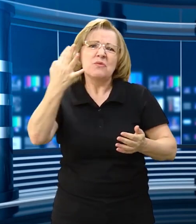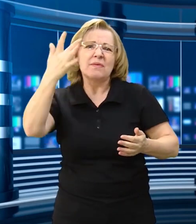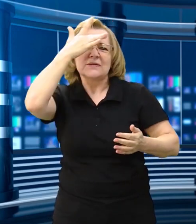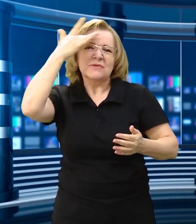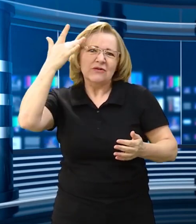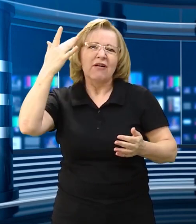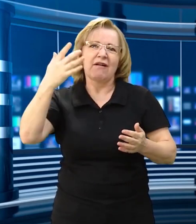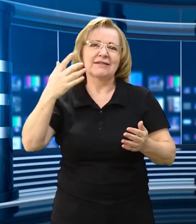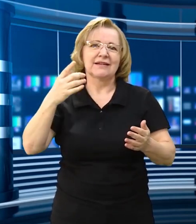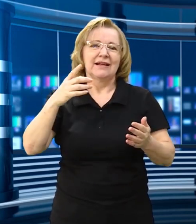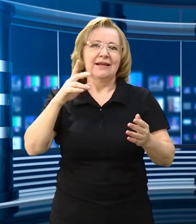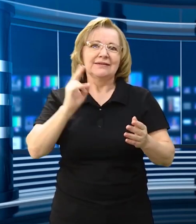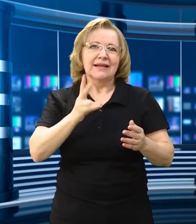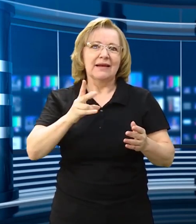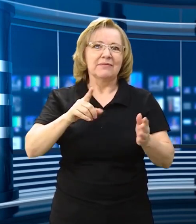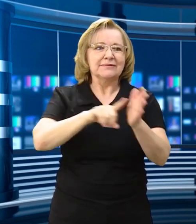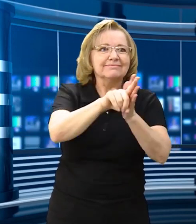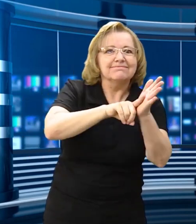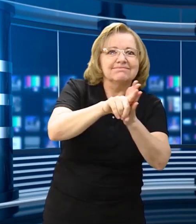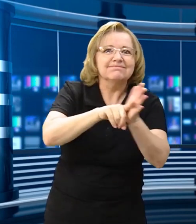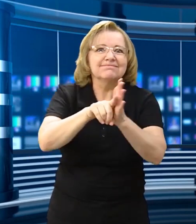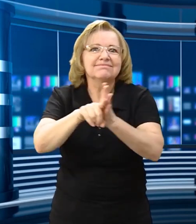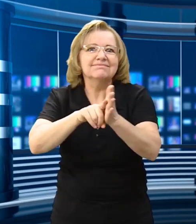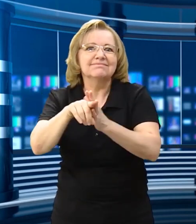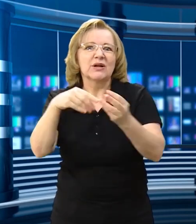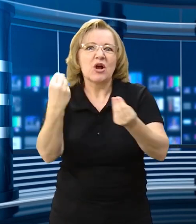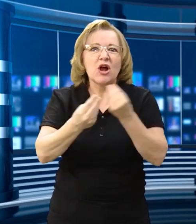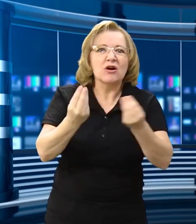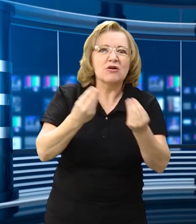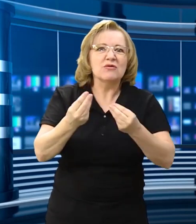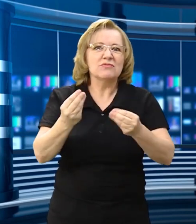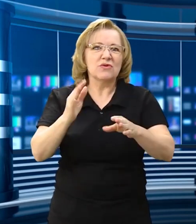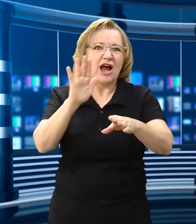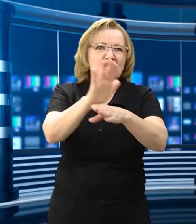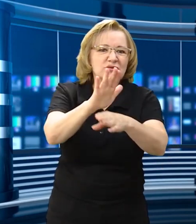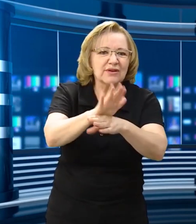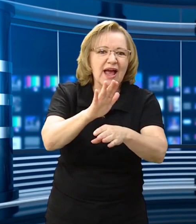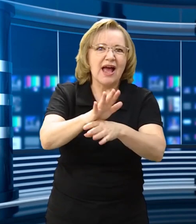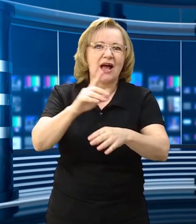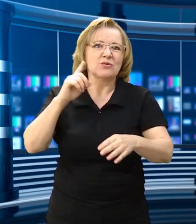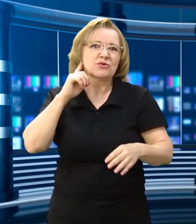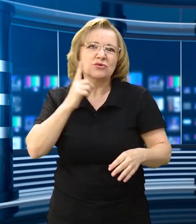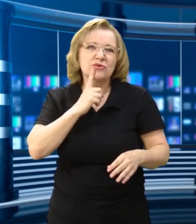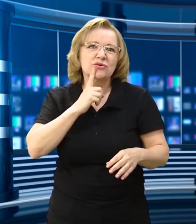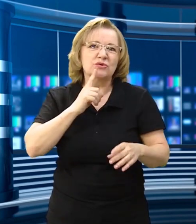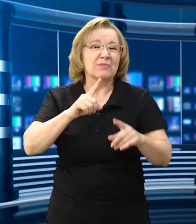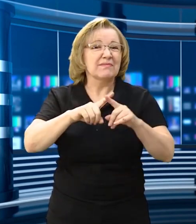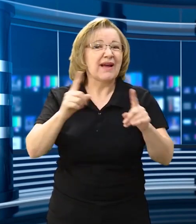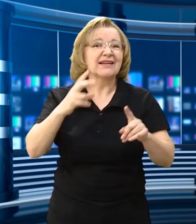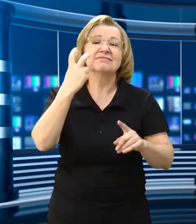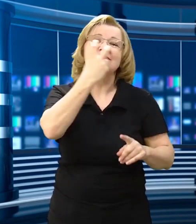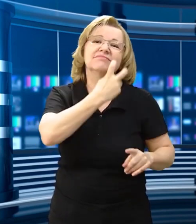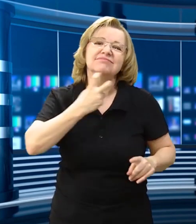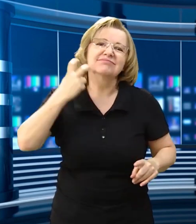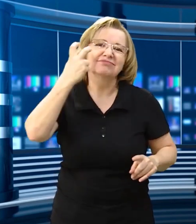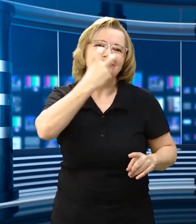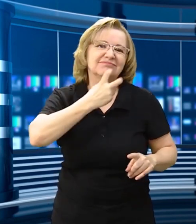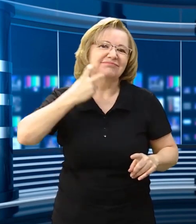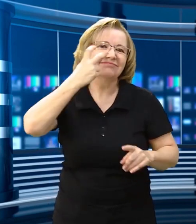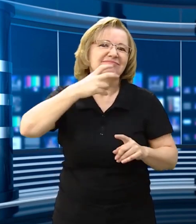né? Algumas pessoas fazendo pesquisas, estudando, como ajudar o surdo, mas na